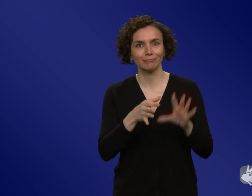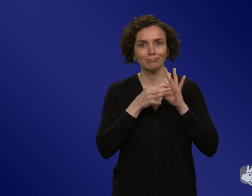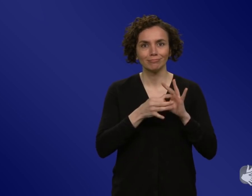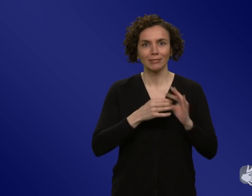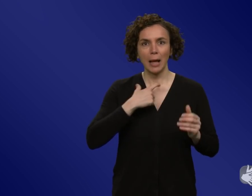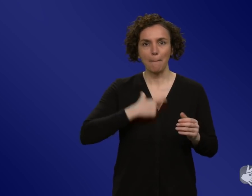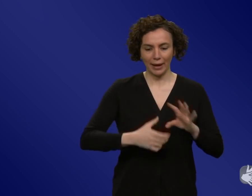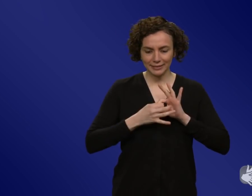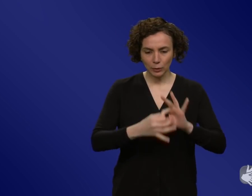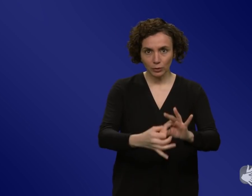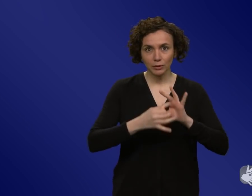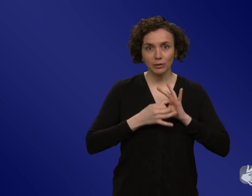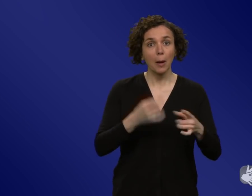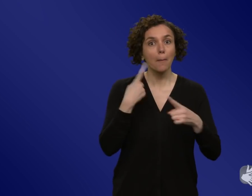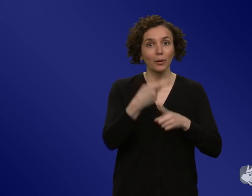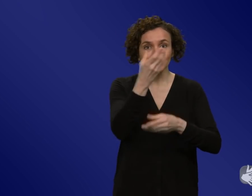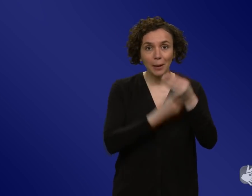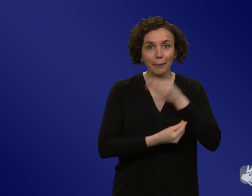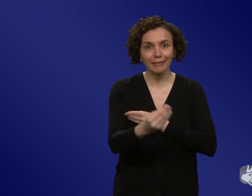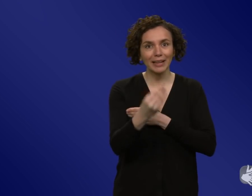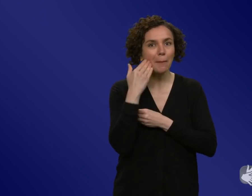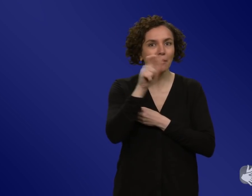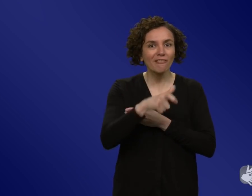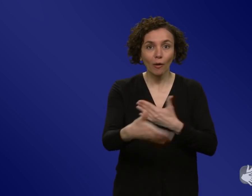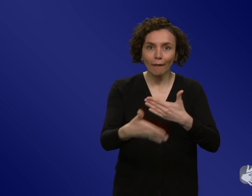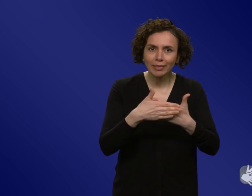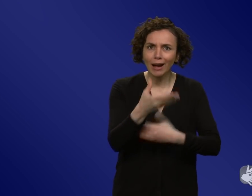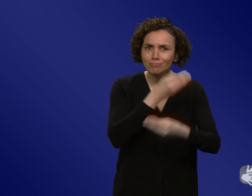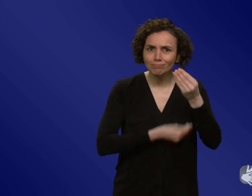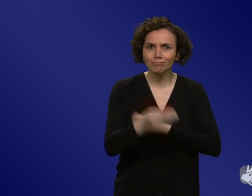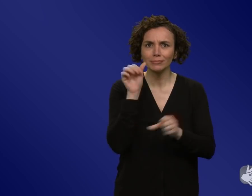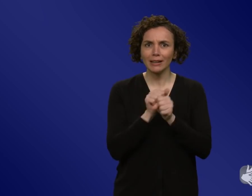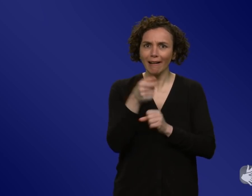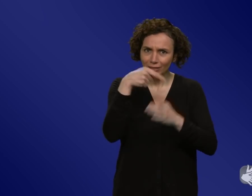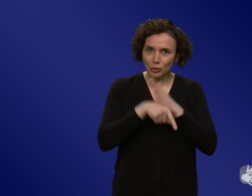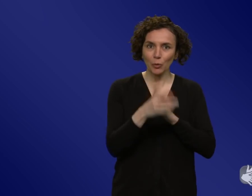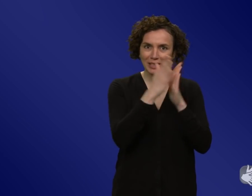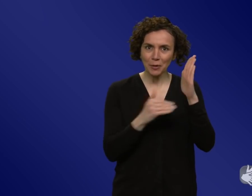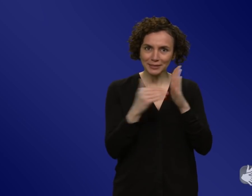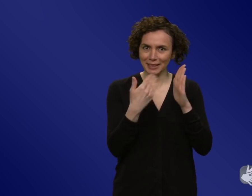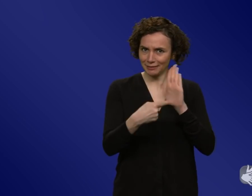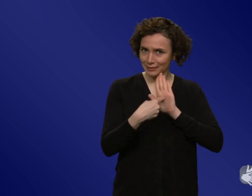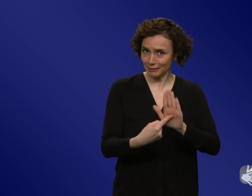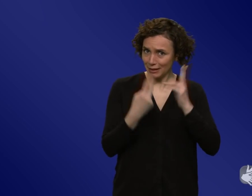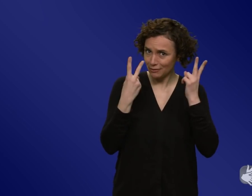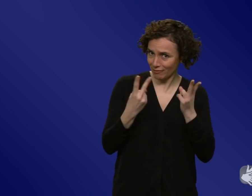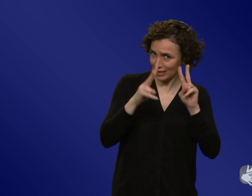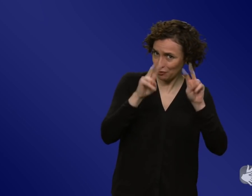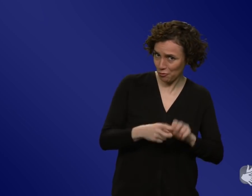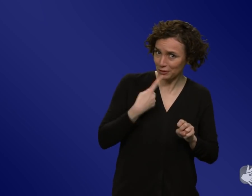persönliche Nähe zur Bevölkerung, die da politisch stattgefunden hat? Da gibt es einen ganz wunderbaren wissenschaftlichen Artikel